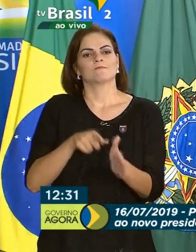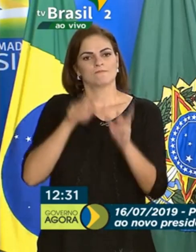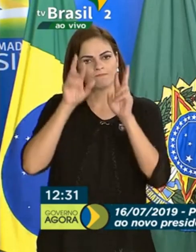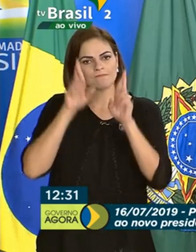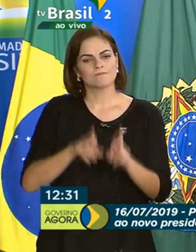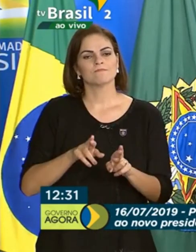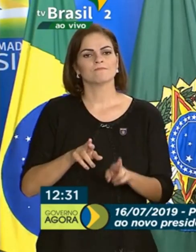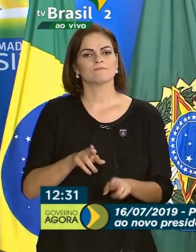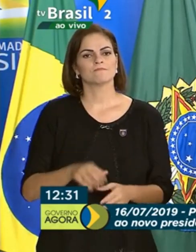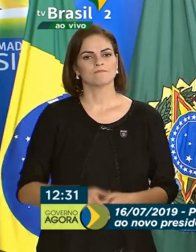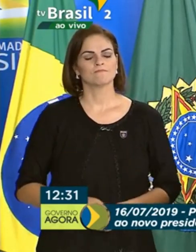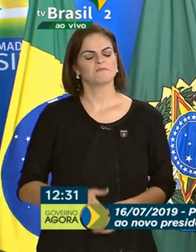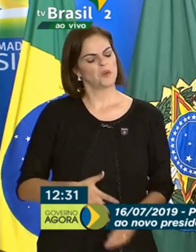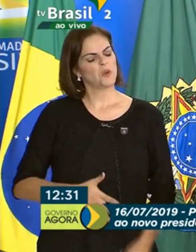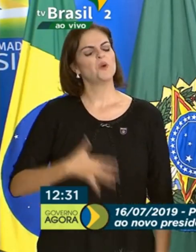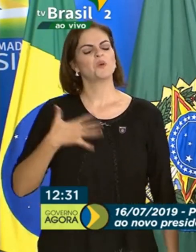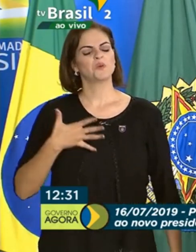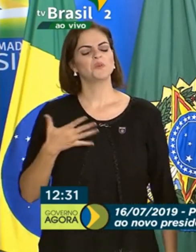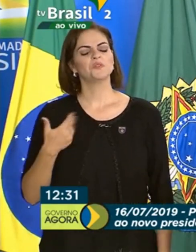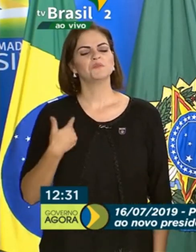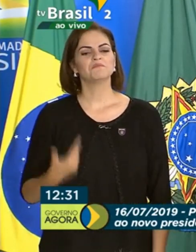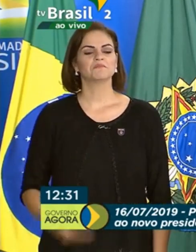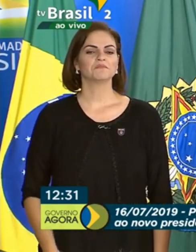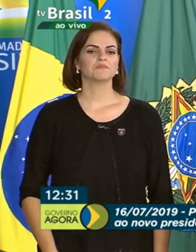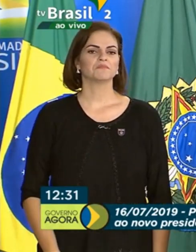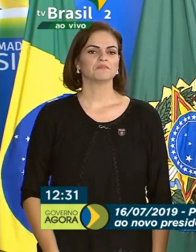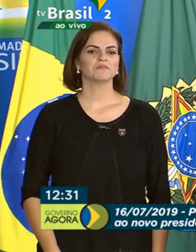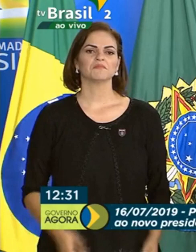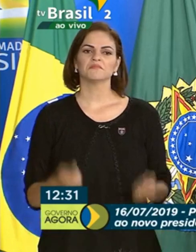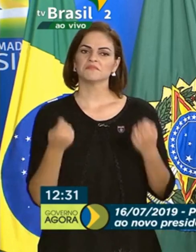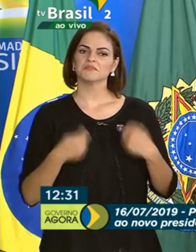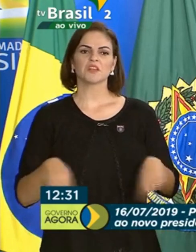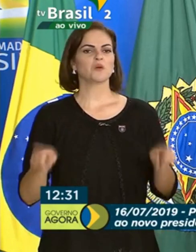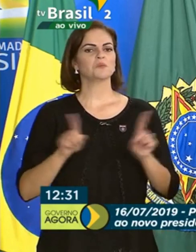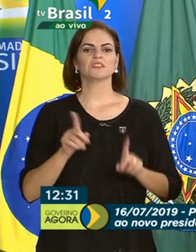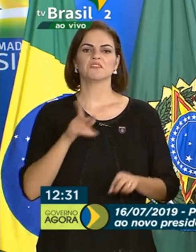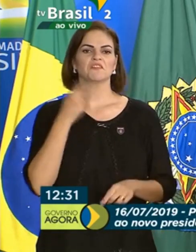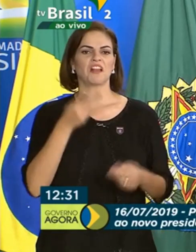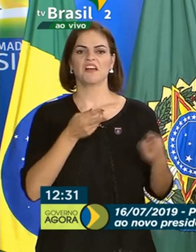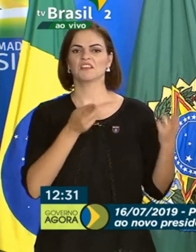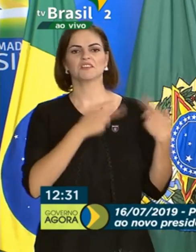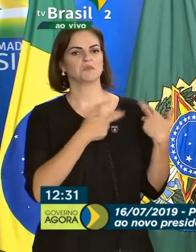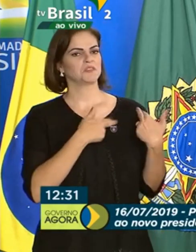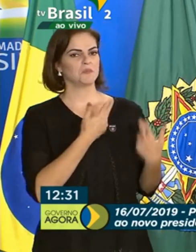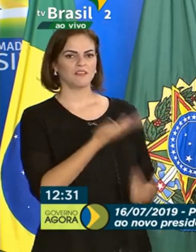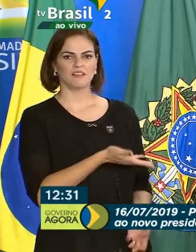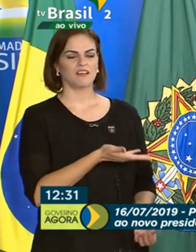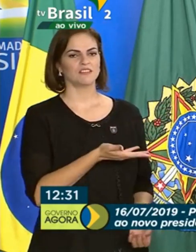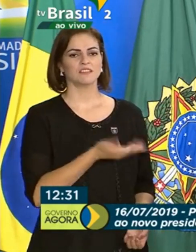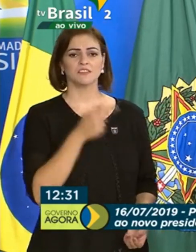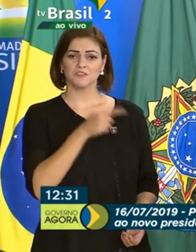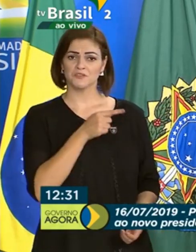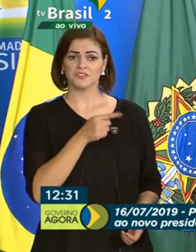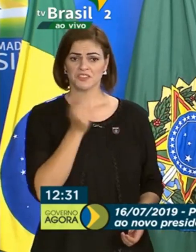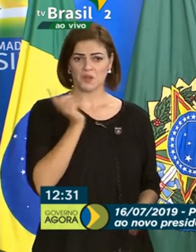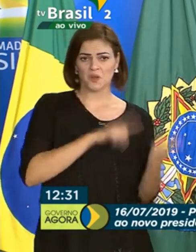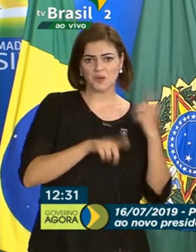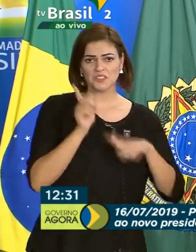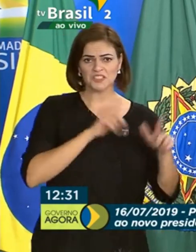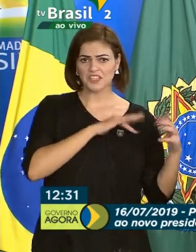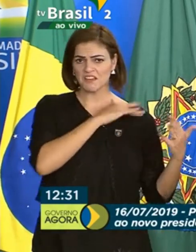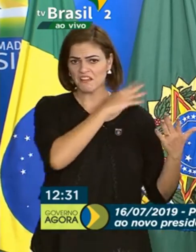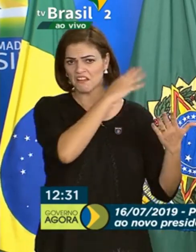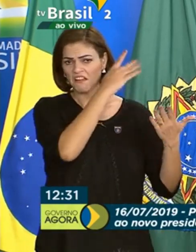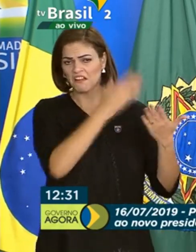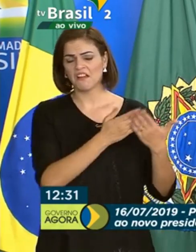nos orgulha. Não preciso falar em responsabilidade, porque você, para chegar onde chegou, tem